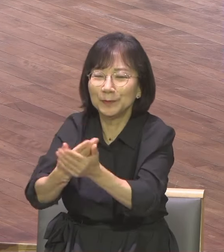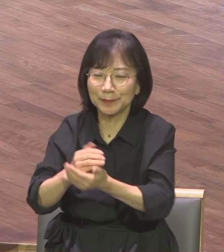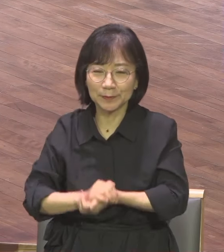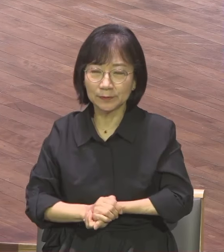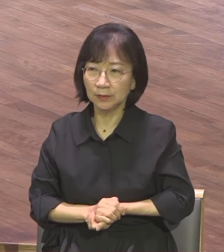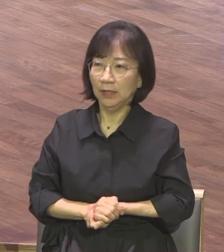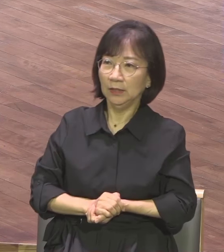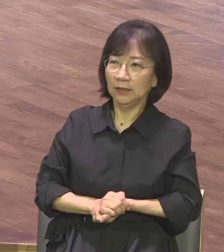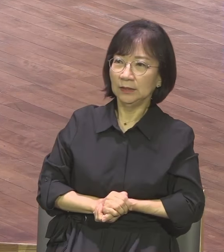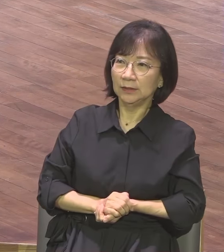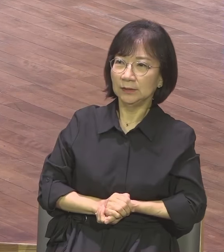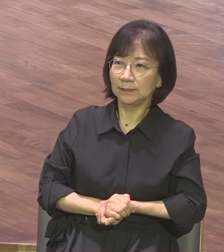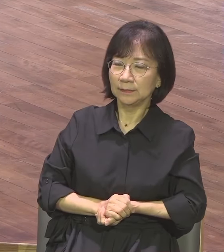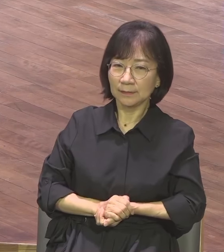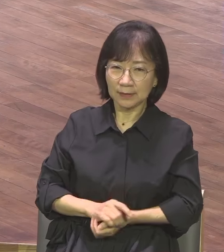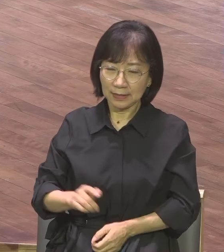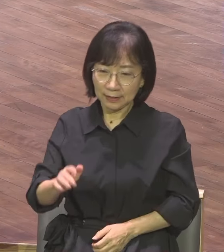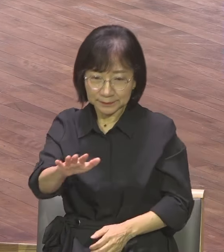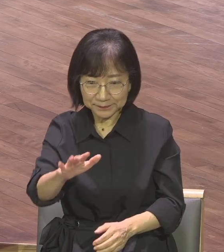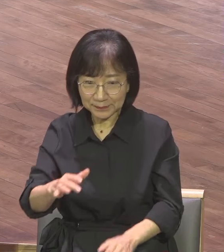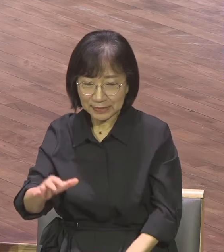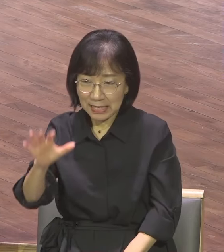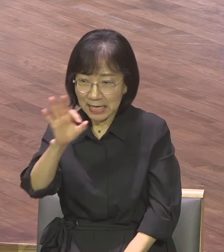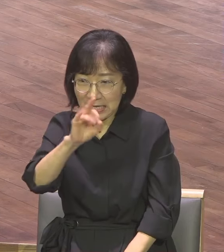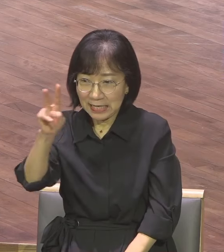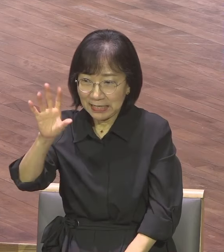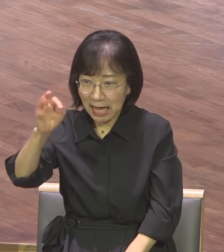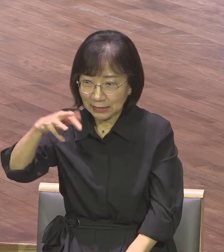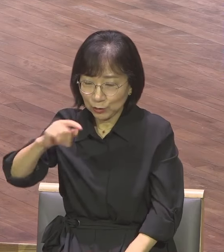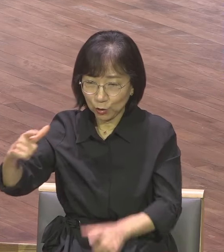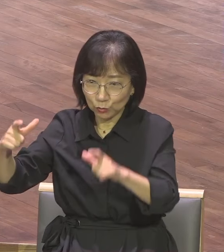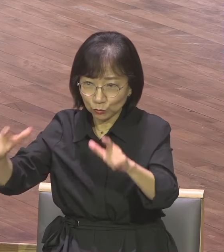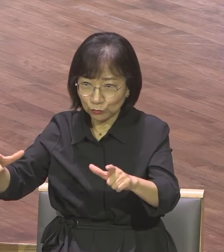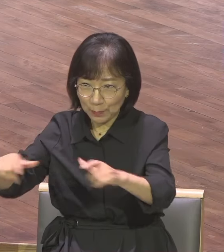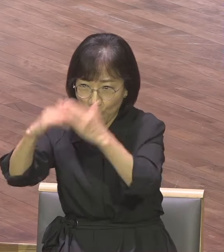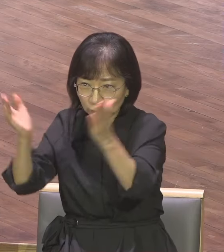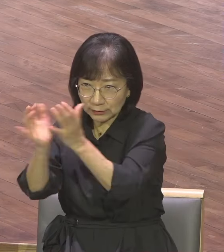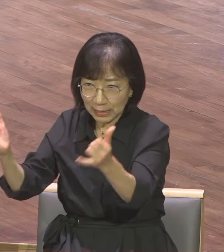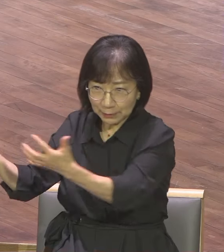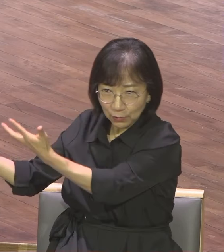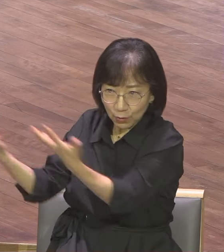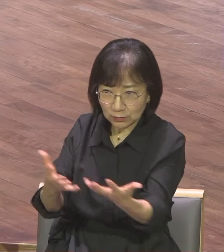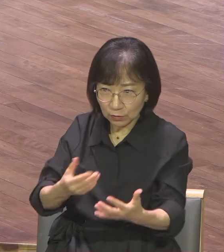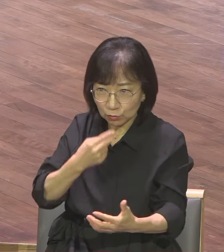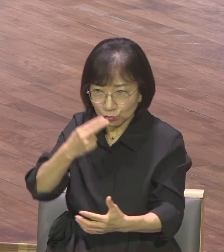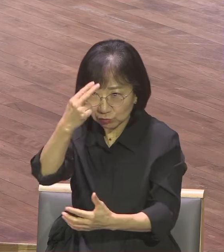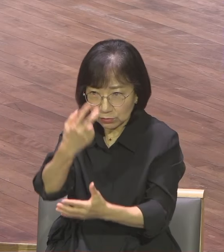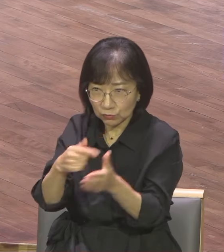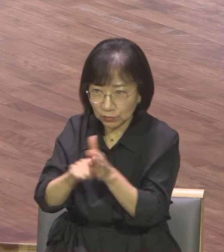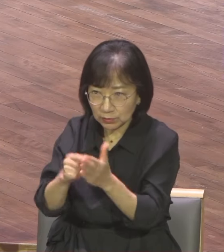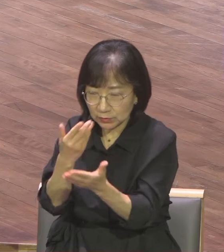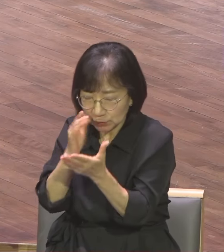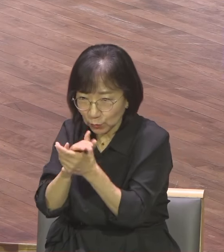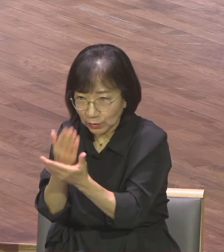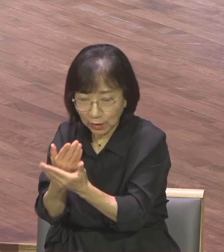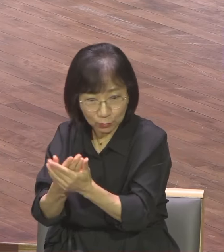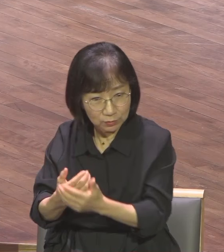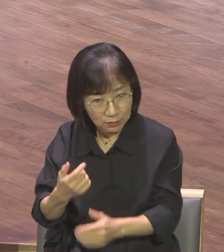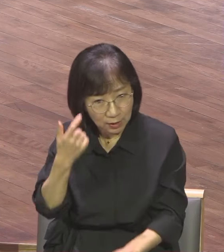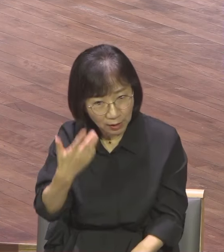사는 모든 남자들이 이곳에서 술 먹을 수 있도록 축복 기도를 해야 되는가 번성해야 되는가 어떻게 기도할